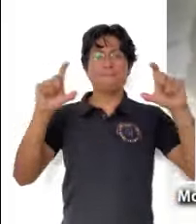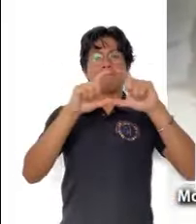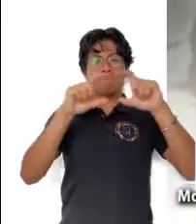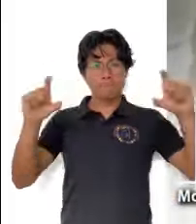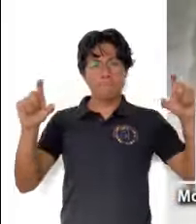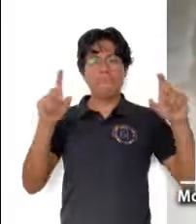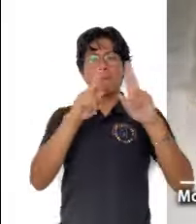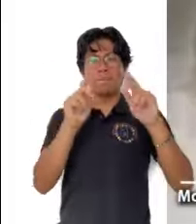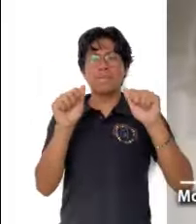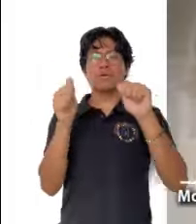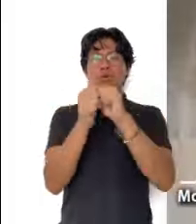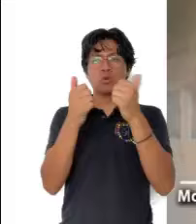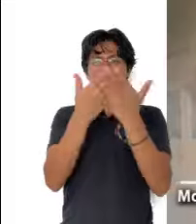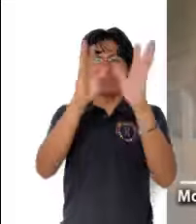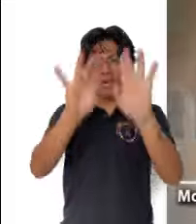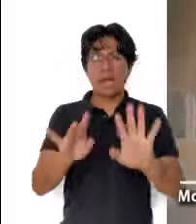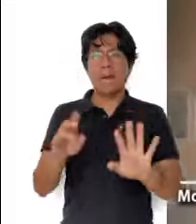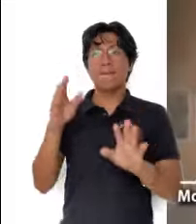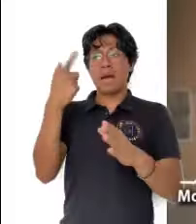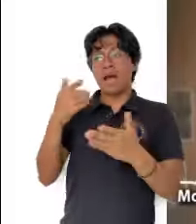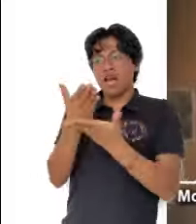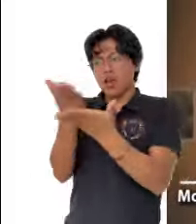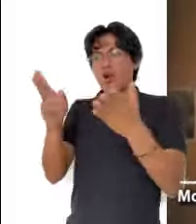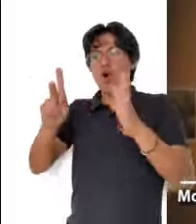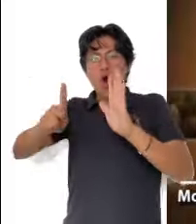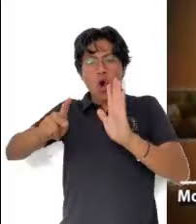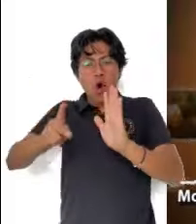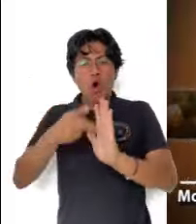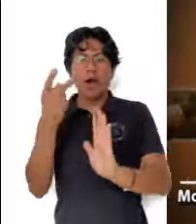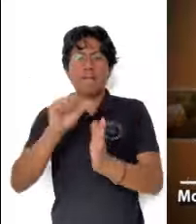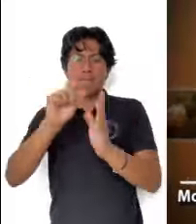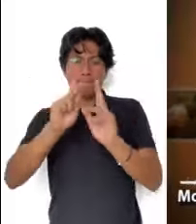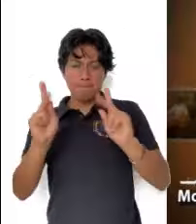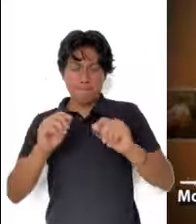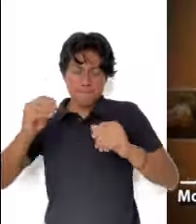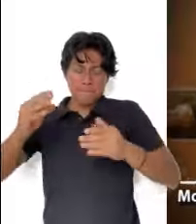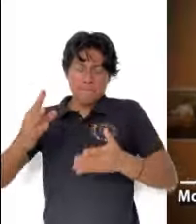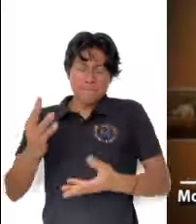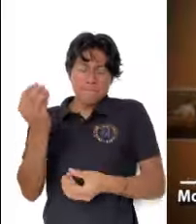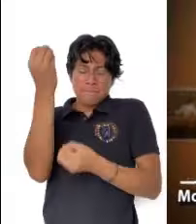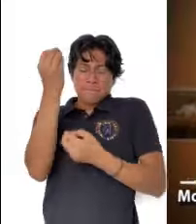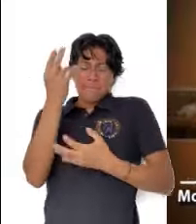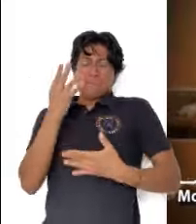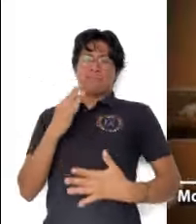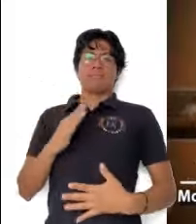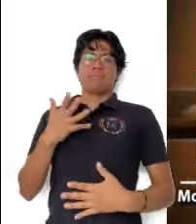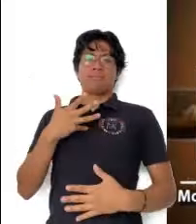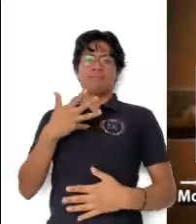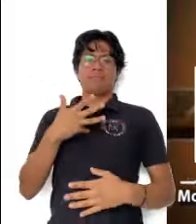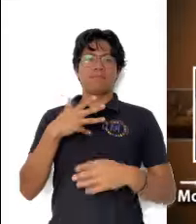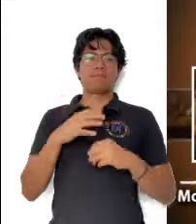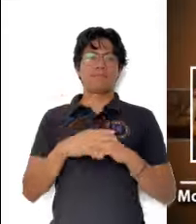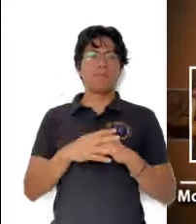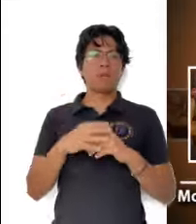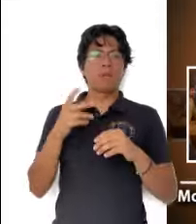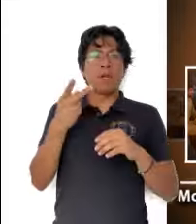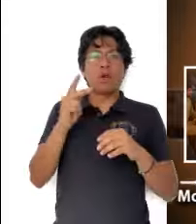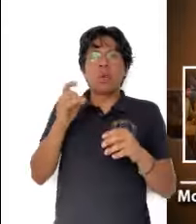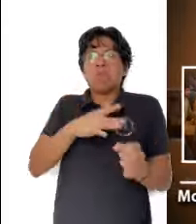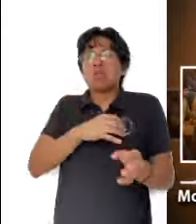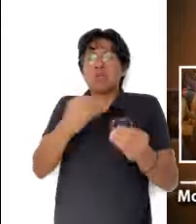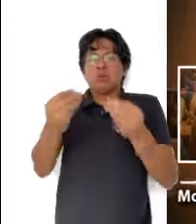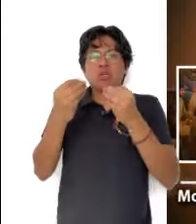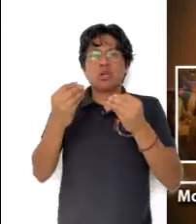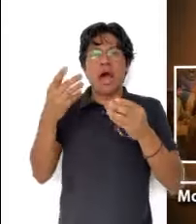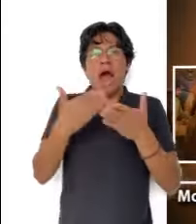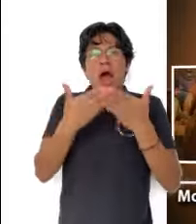la misma expresión, buscando que recobren la paz. Pero tanto es su temor que ahora creen ver un fantasma.